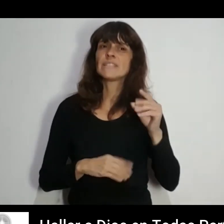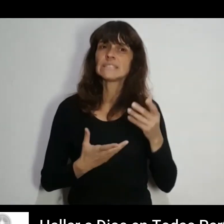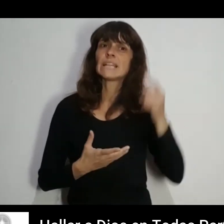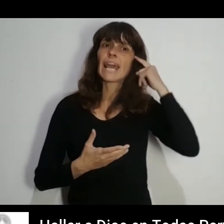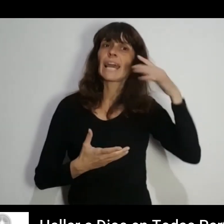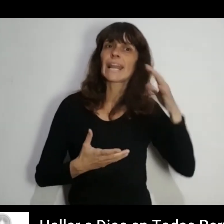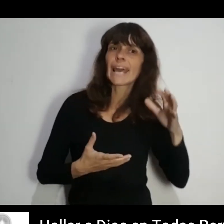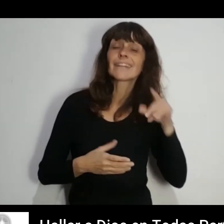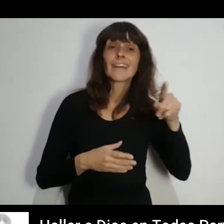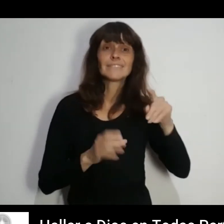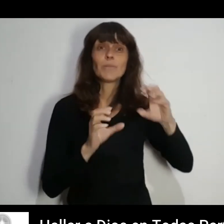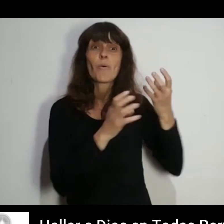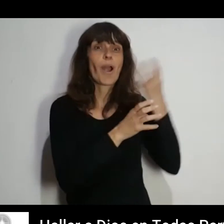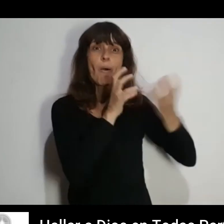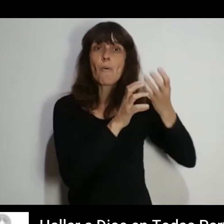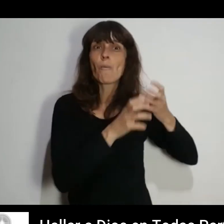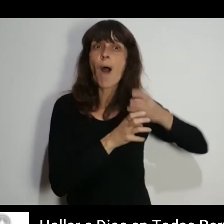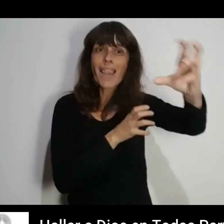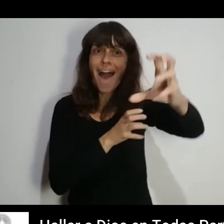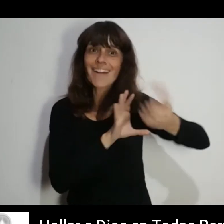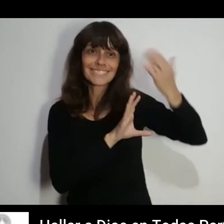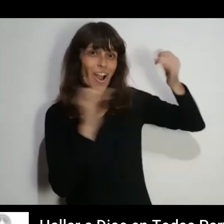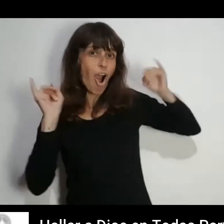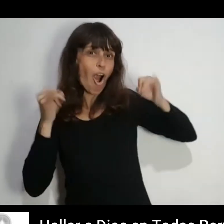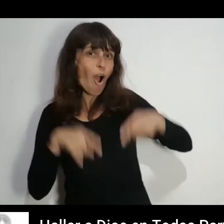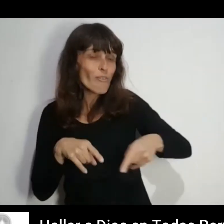Es difícil creer lo que esa bala de cañón puso en marcha